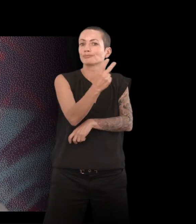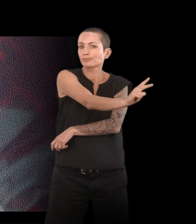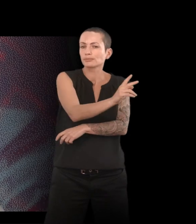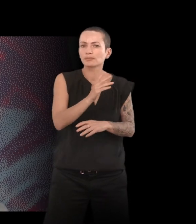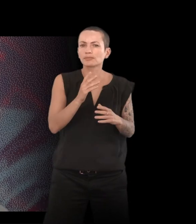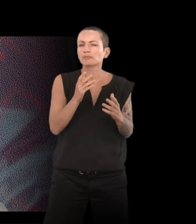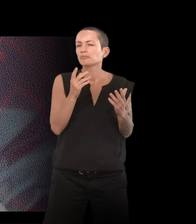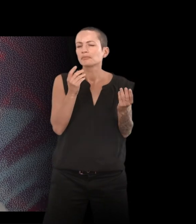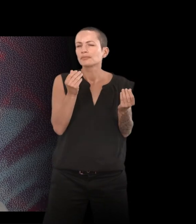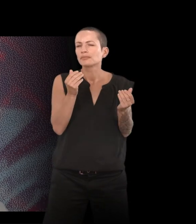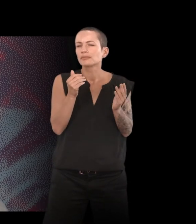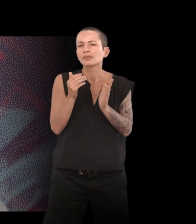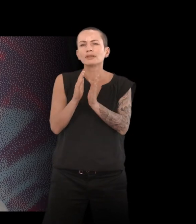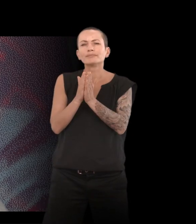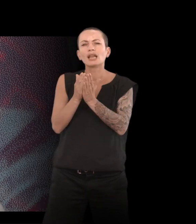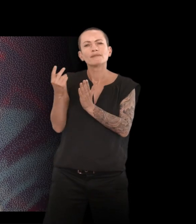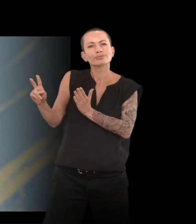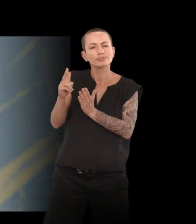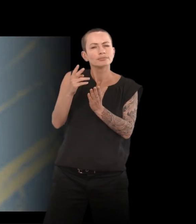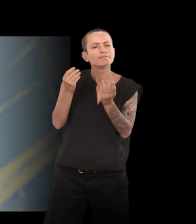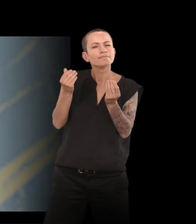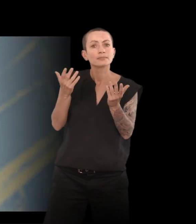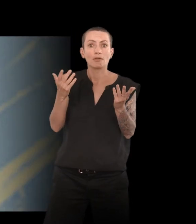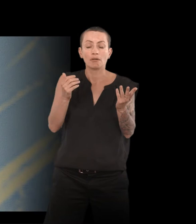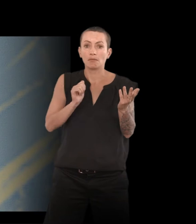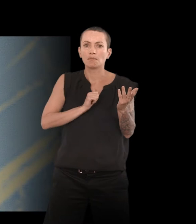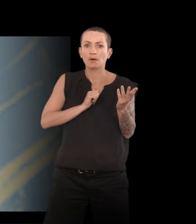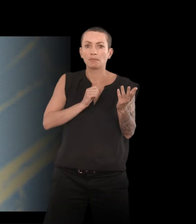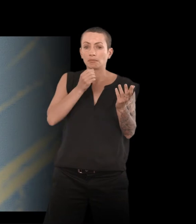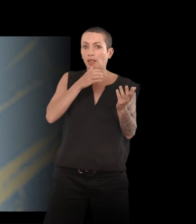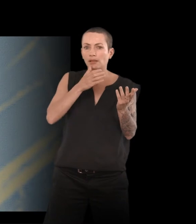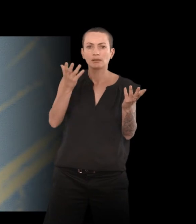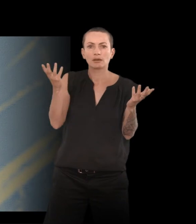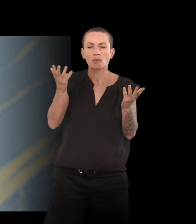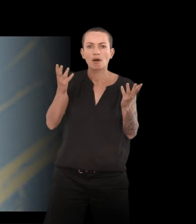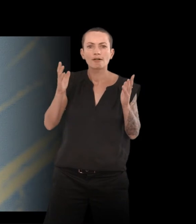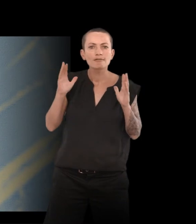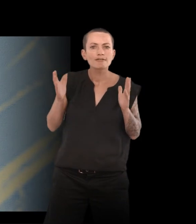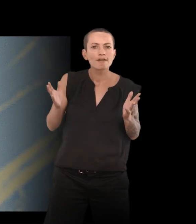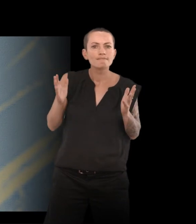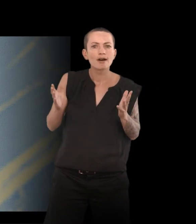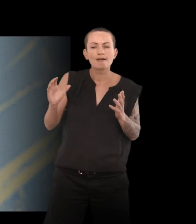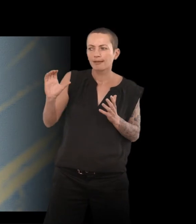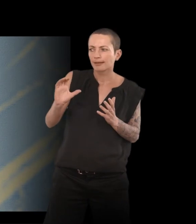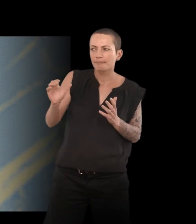quelle lecture avez-vous faite de l'ouvrage de Camille Renan ? Moi, j'ai été très impressionnée par la manière dont Camille réussit